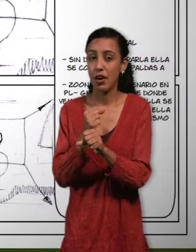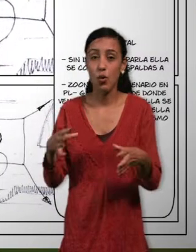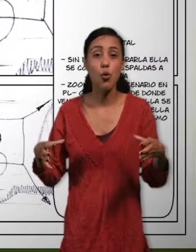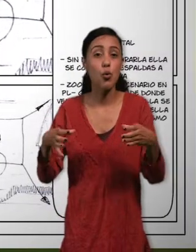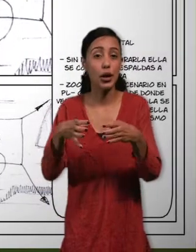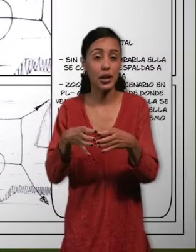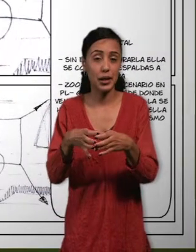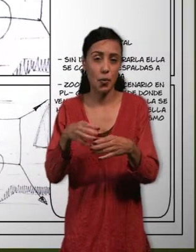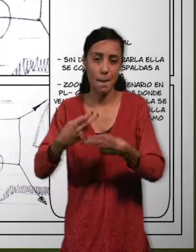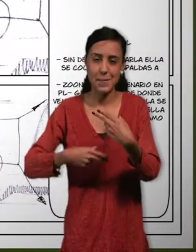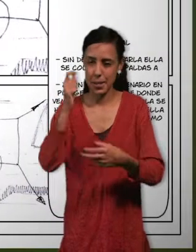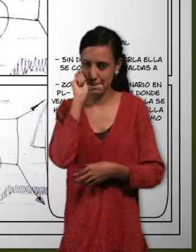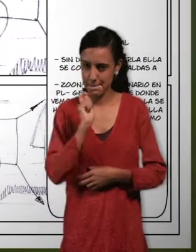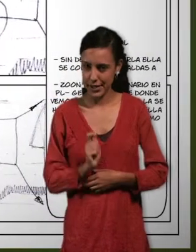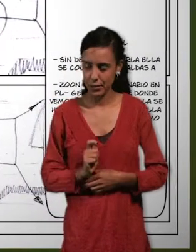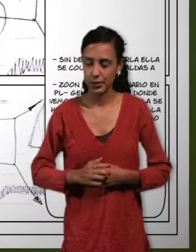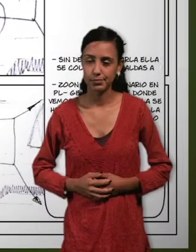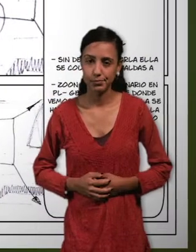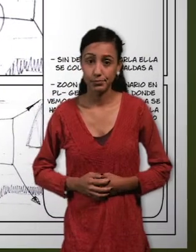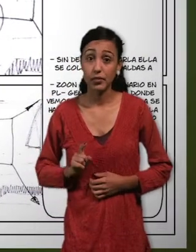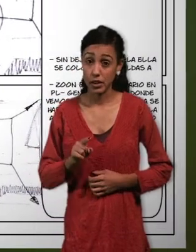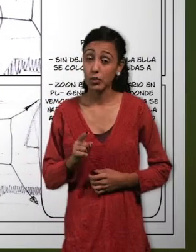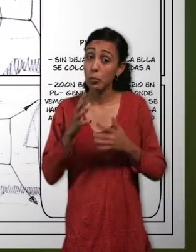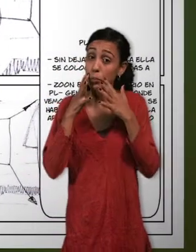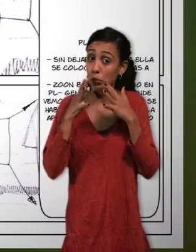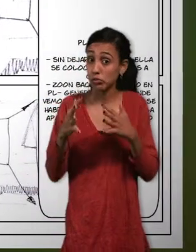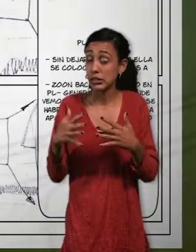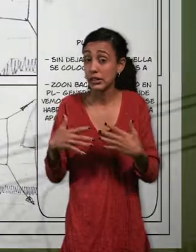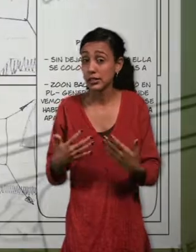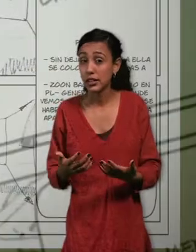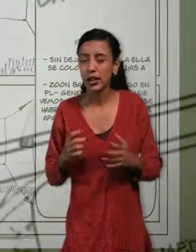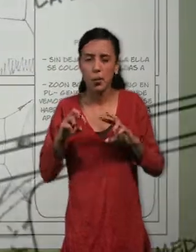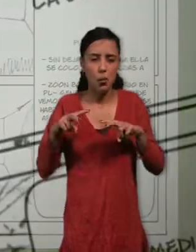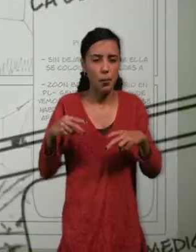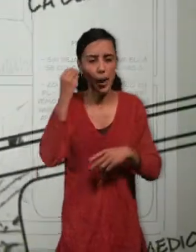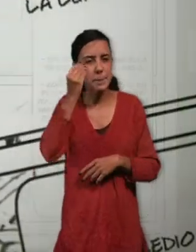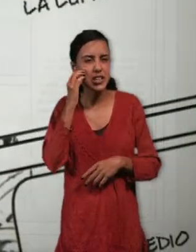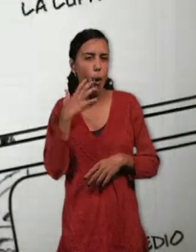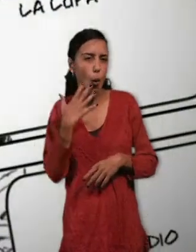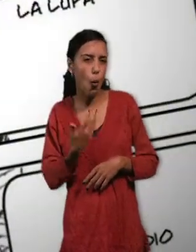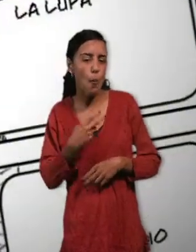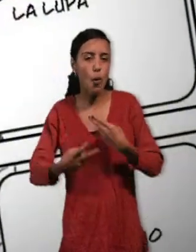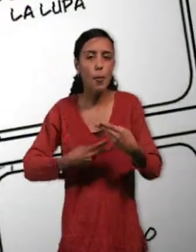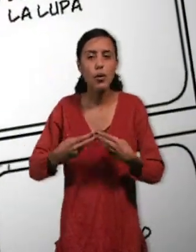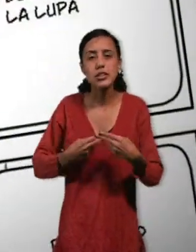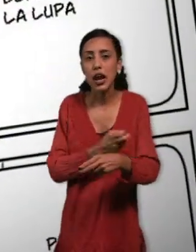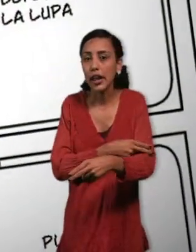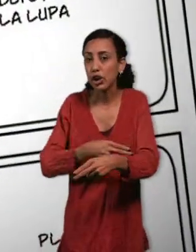desarrollo de una película. Una herramienta muy útil para repensarnos cómo vamos a contar la historia literaria en nuestro